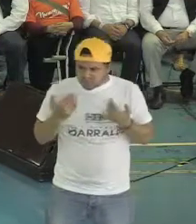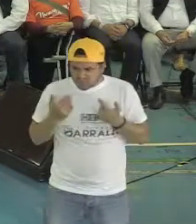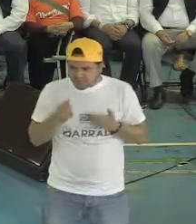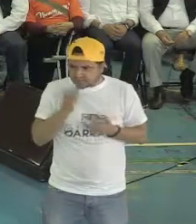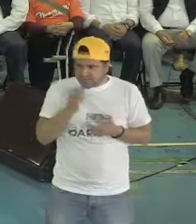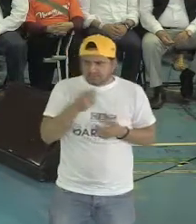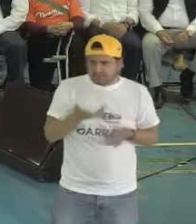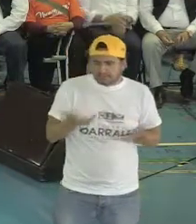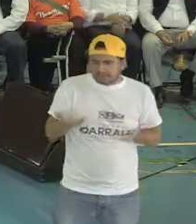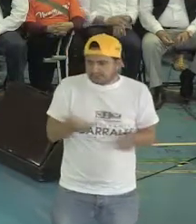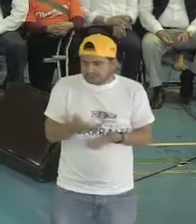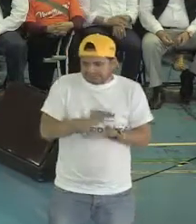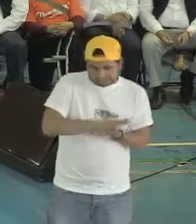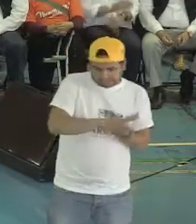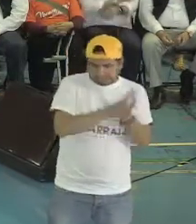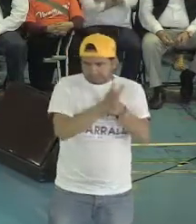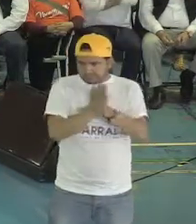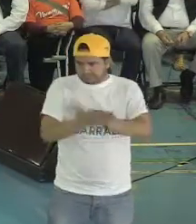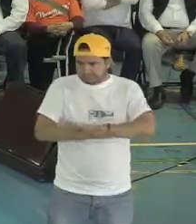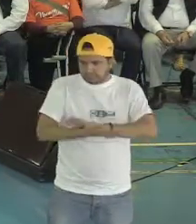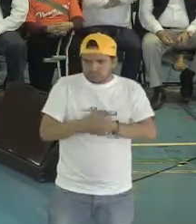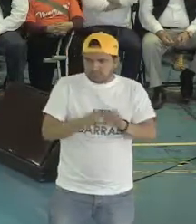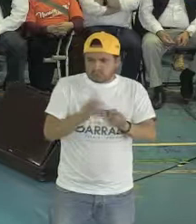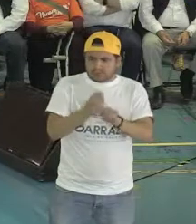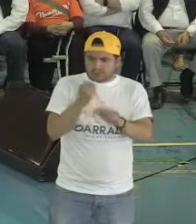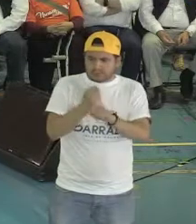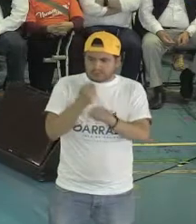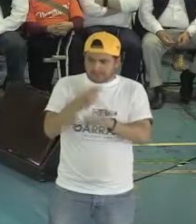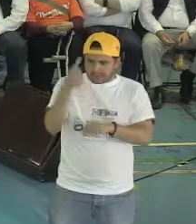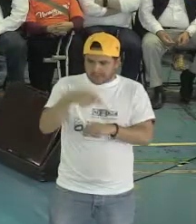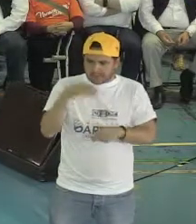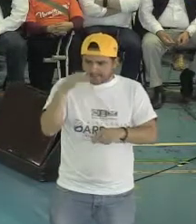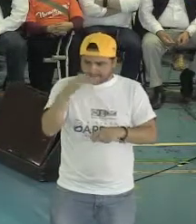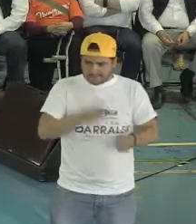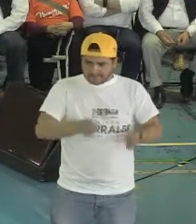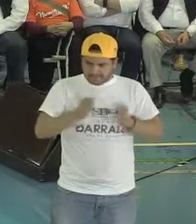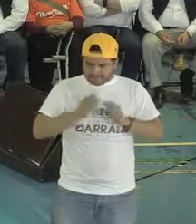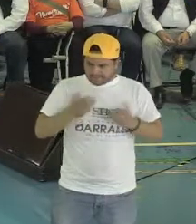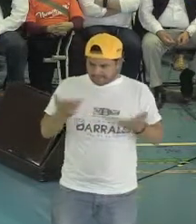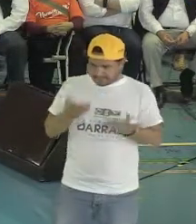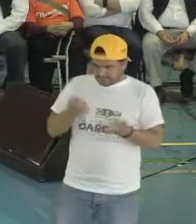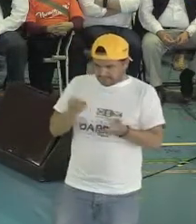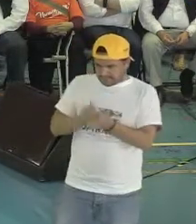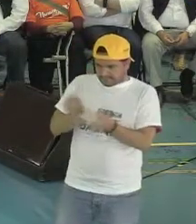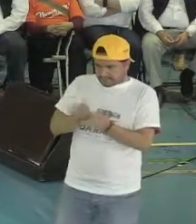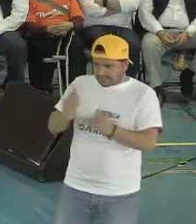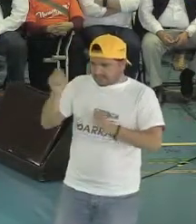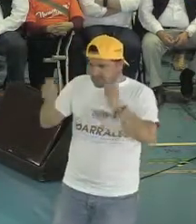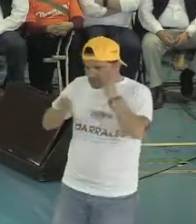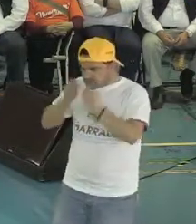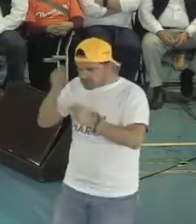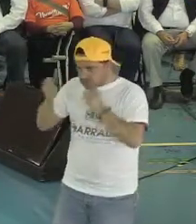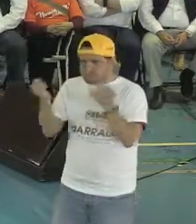tenemos que hacer que el transporte esté pensado también en recibir a la gente que tiene alguna discapacidad para que